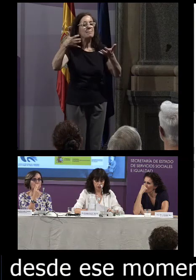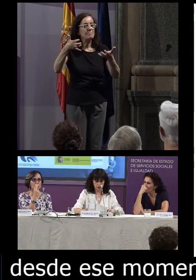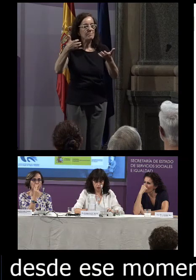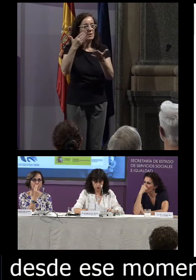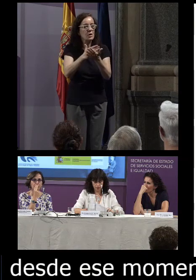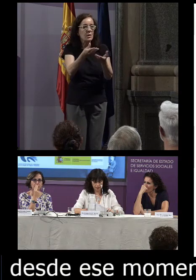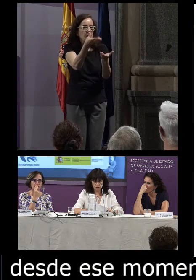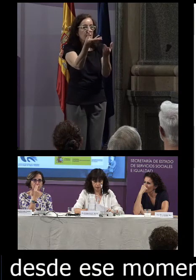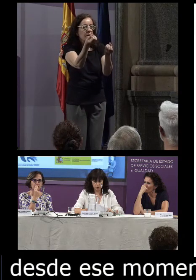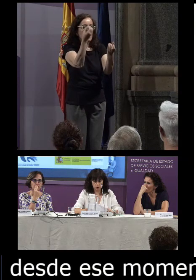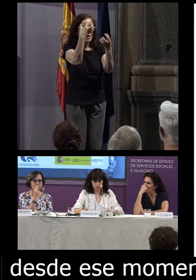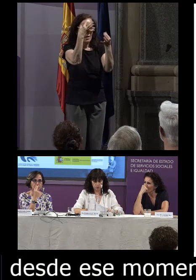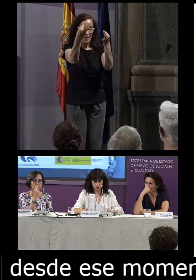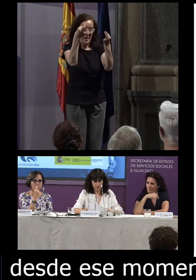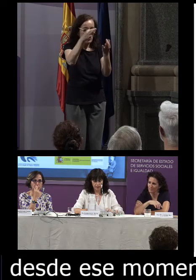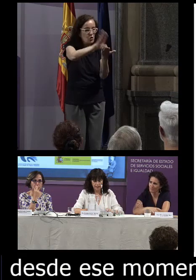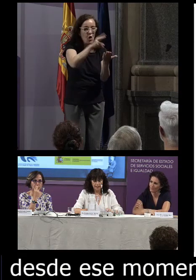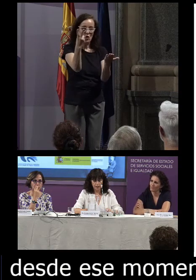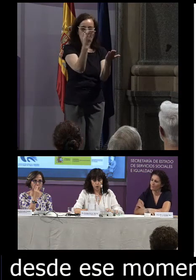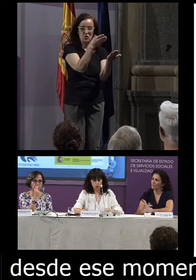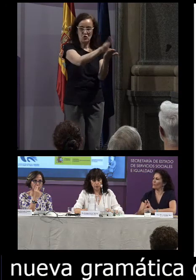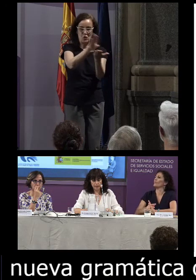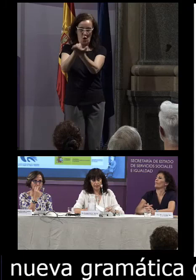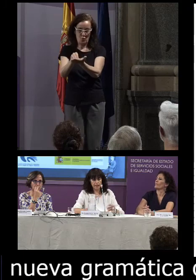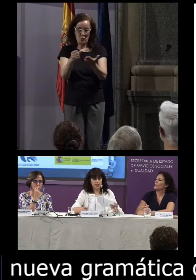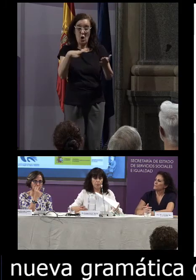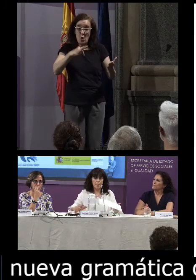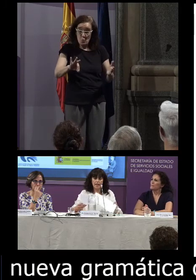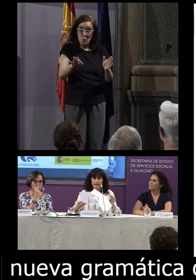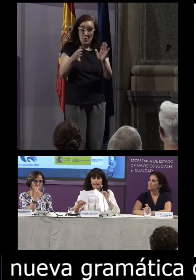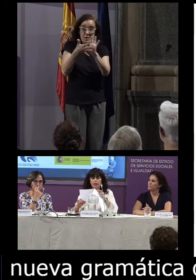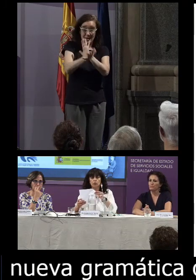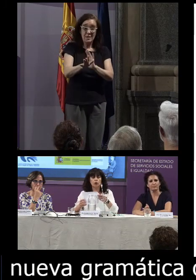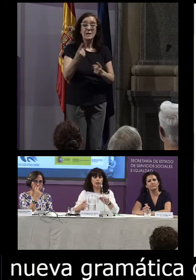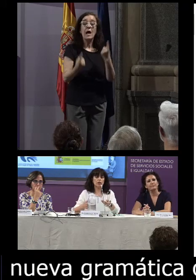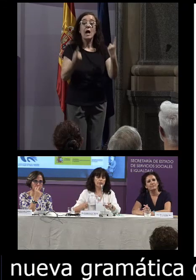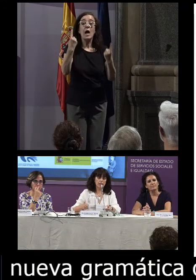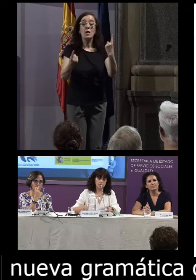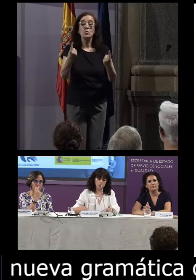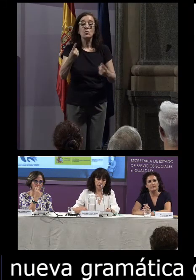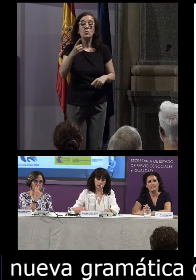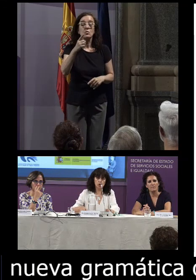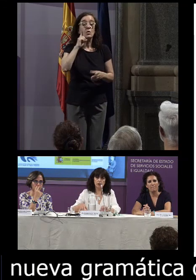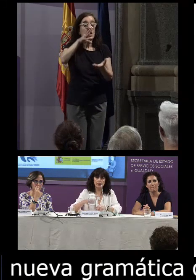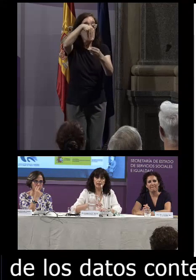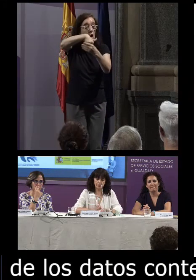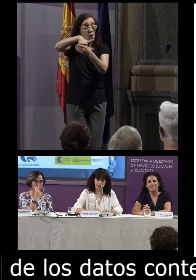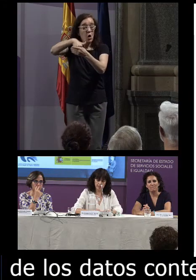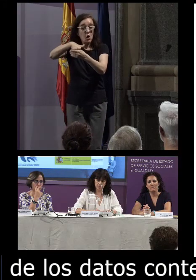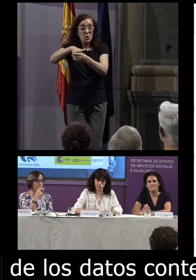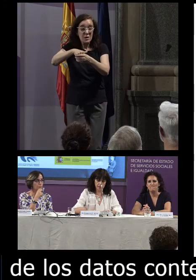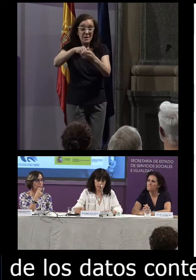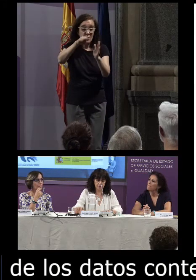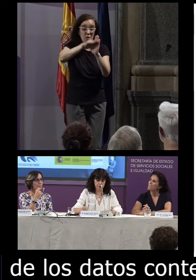de los datos contenidos en ambos corpus incluso puede decirse que en algunos casos han basado el contenido de sus entradas